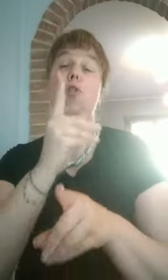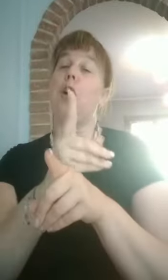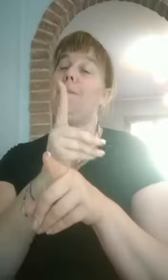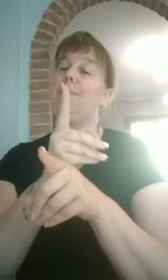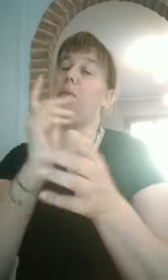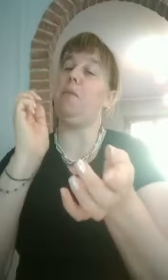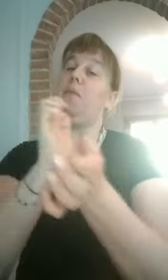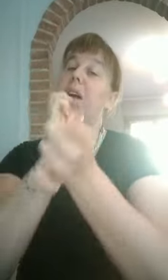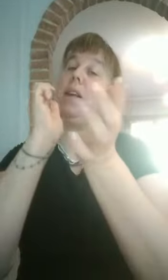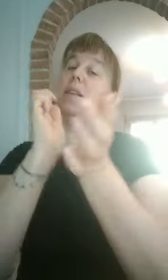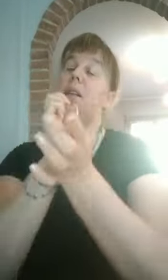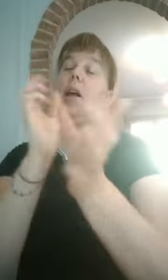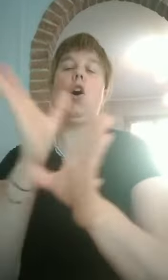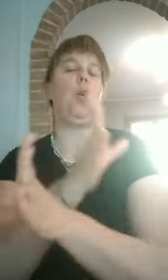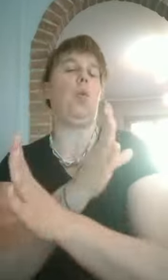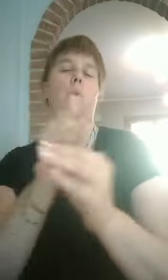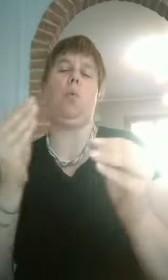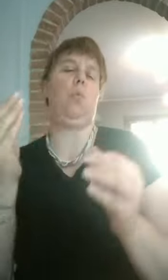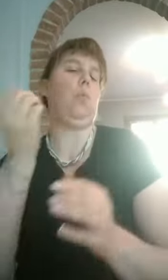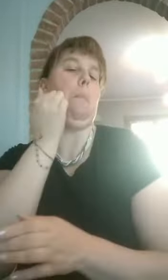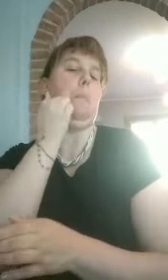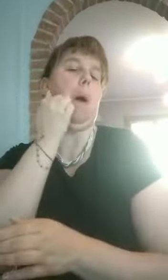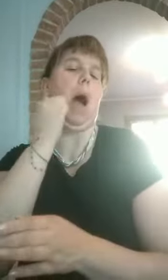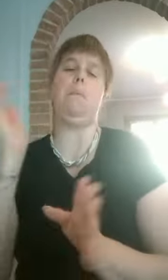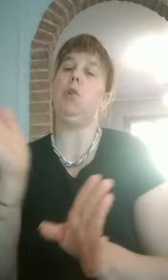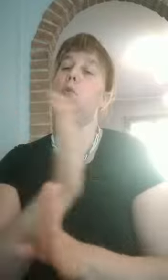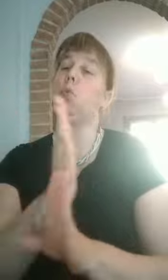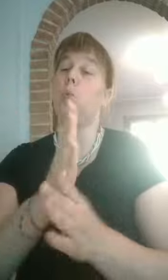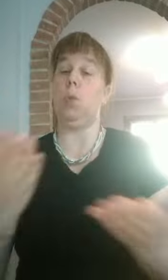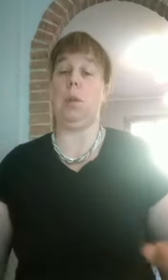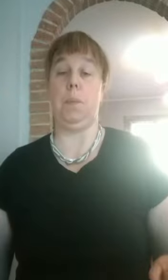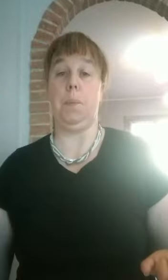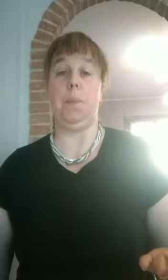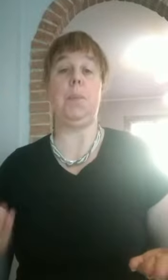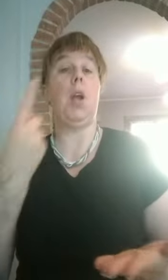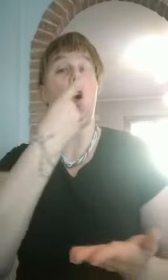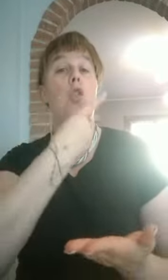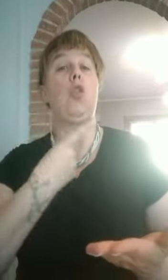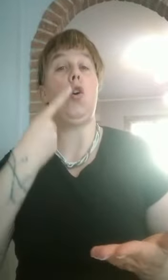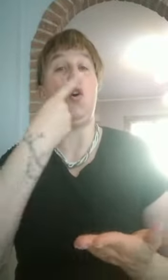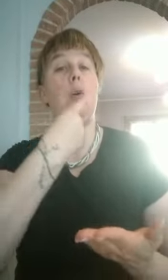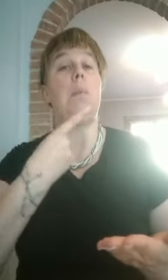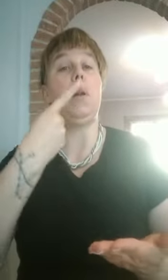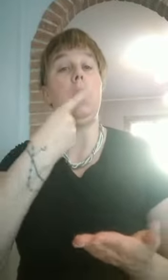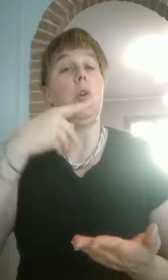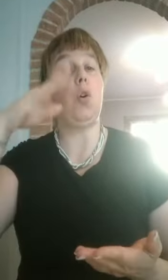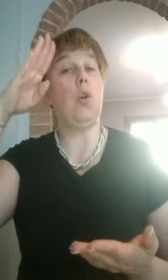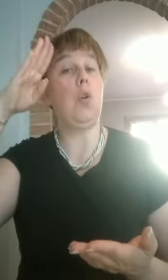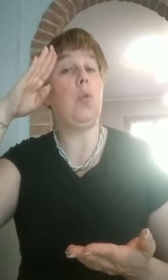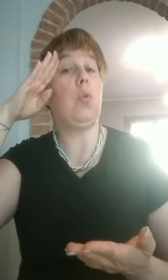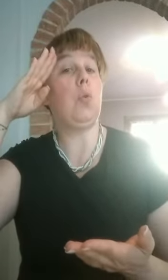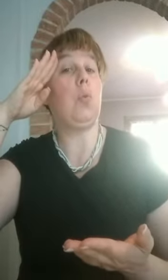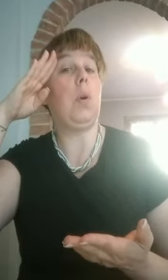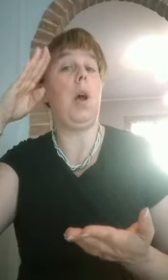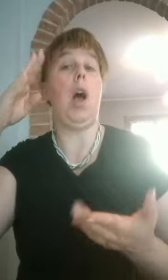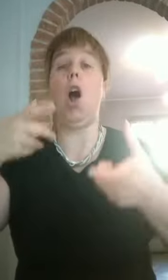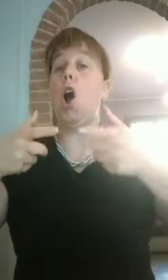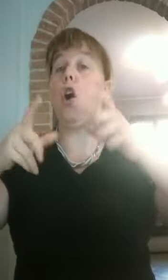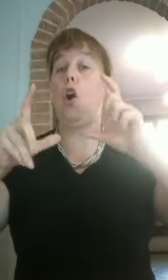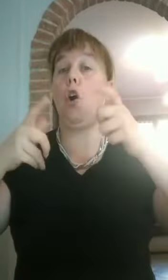facciamo di solito a scuola? Facciamo la colazione con le mamme, prepariamo un oggettino da regalare loro, un oggettino che è simbolo